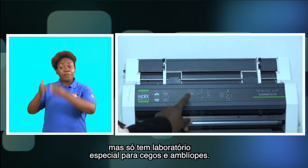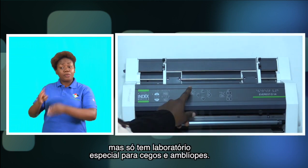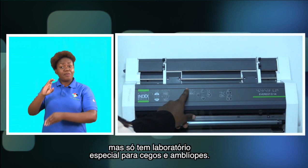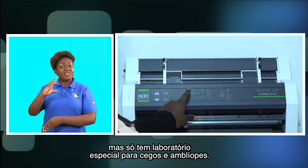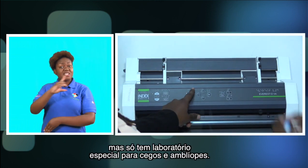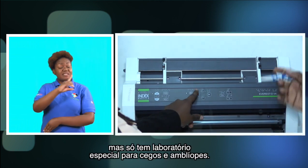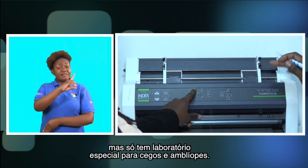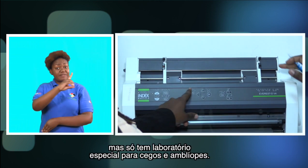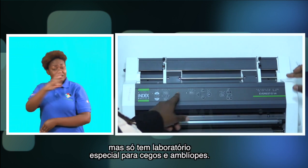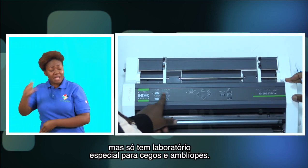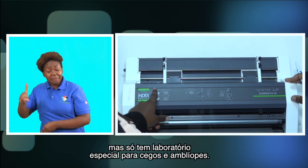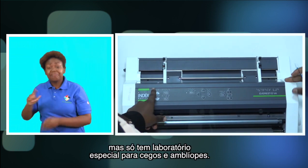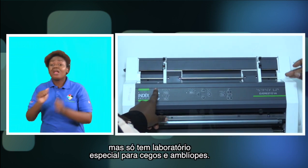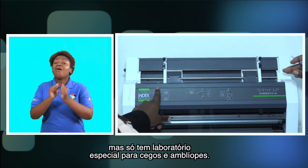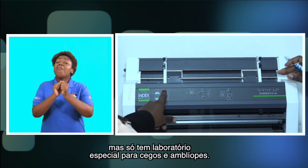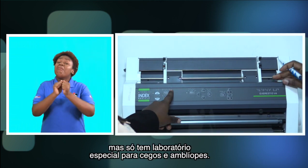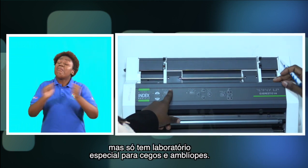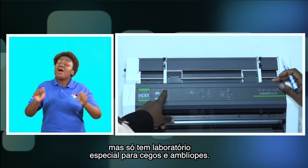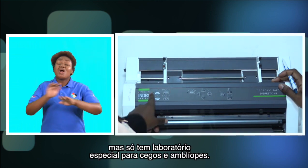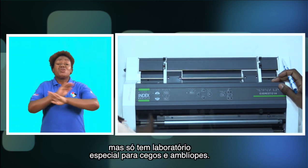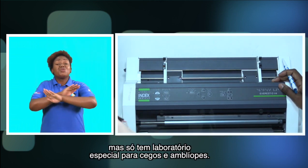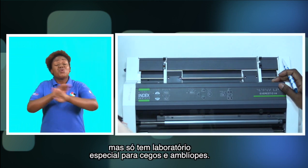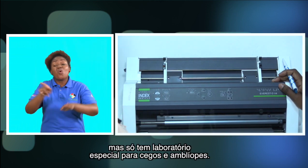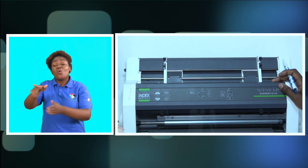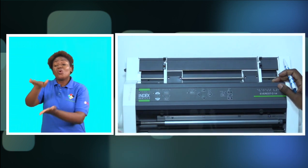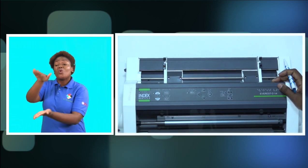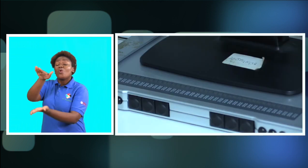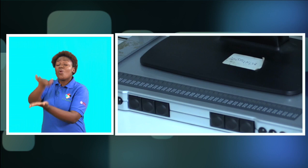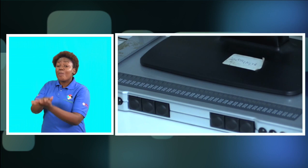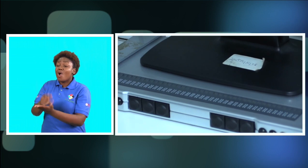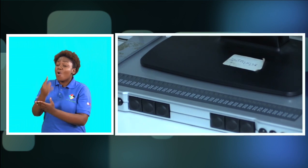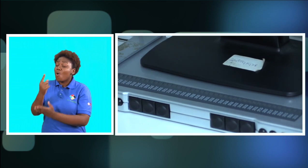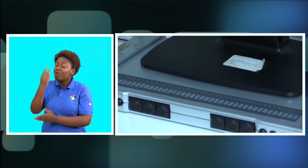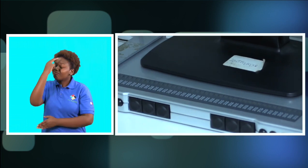mas só tem laboratório especial para cegos e ambliopes.